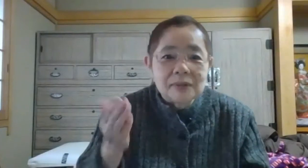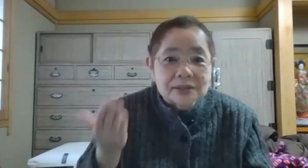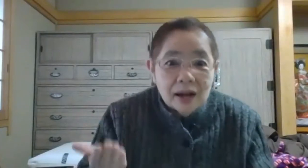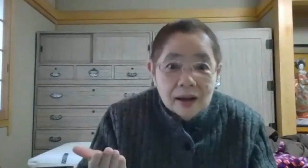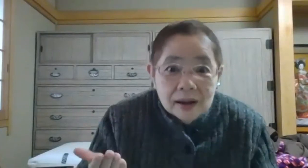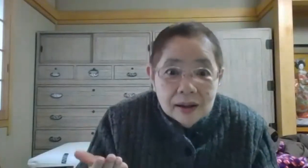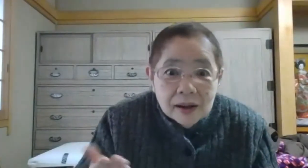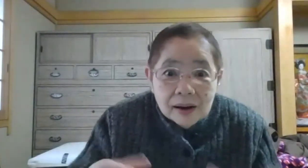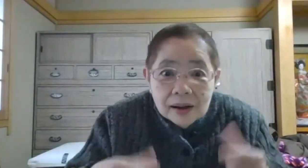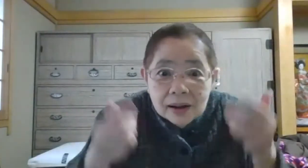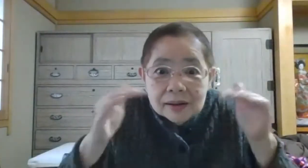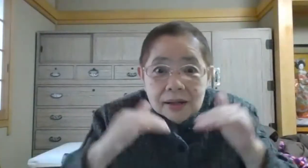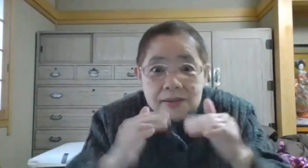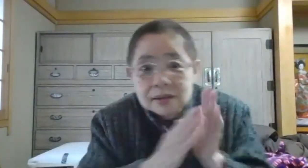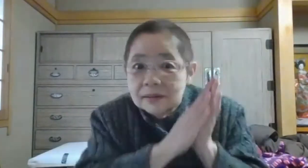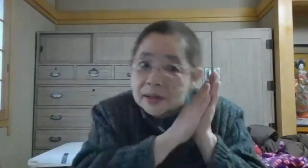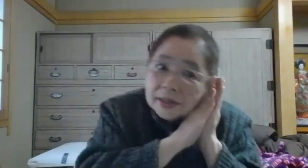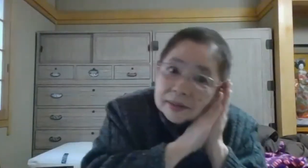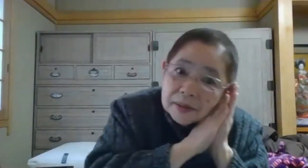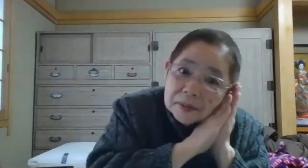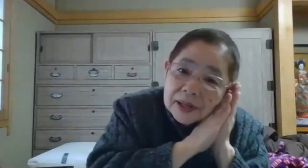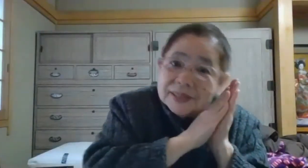かあら北谷さんは寝ちゃったようです